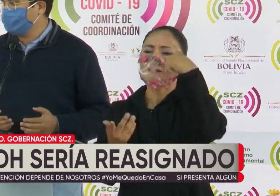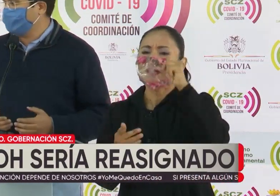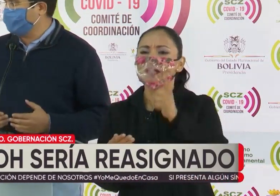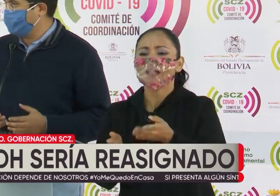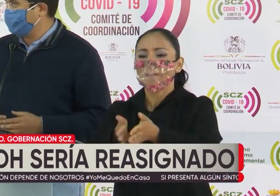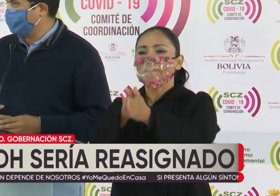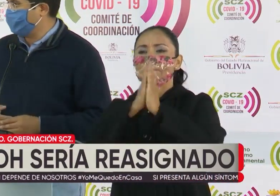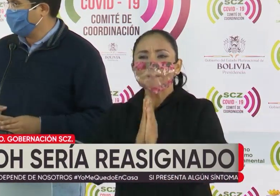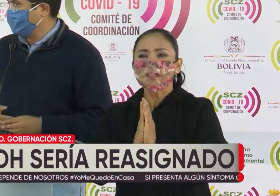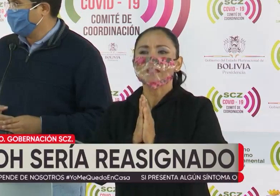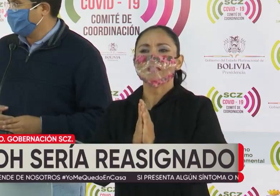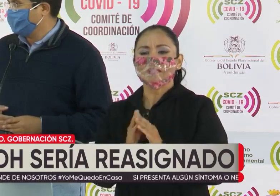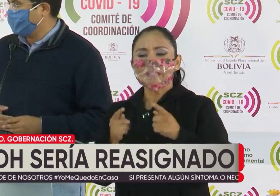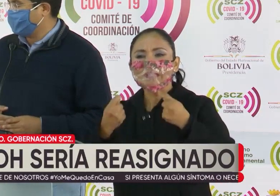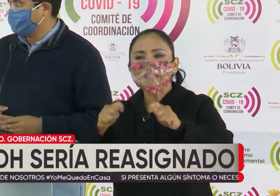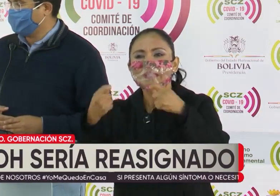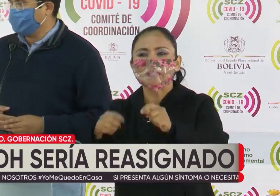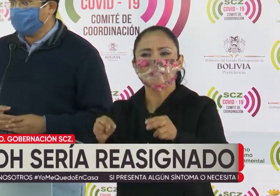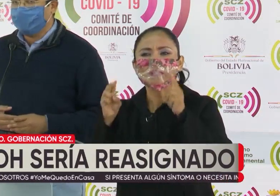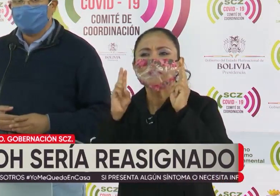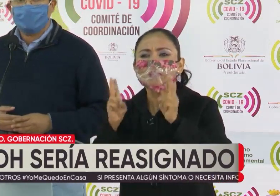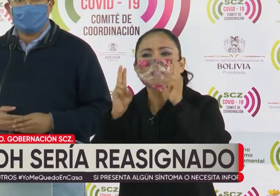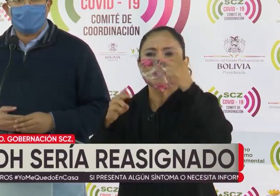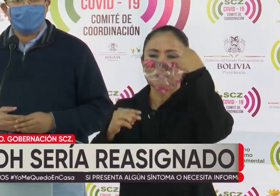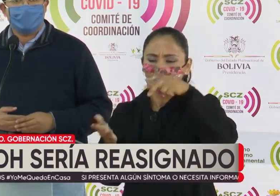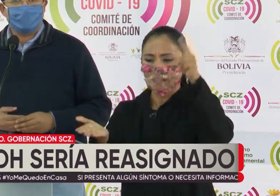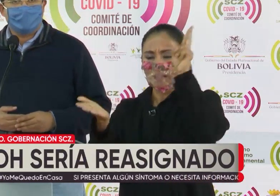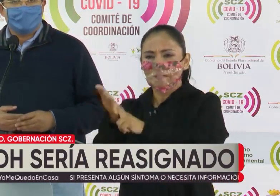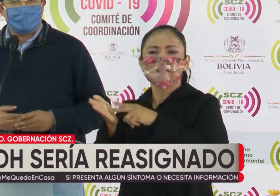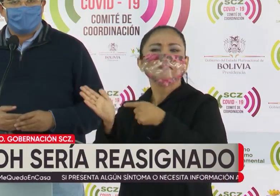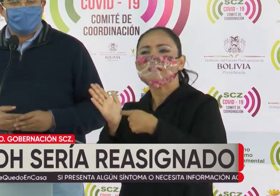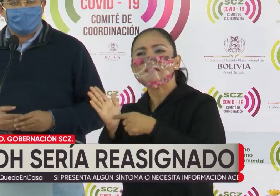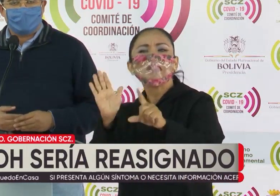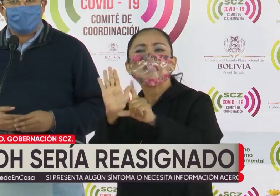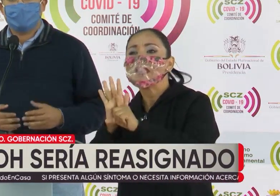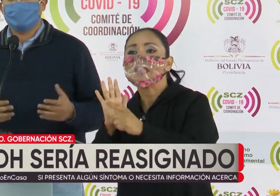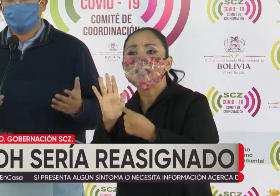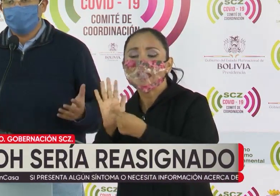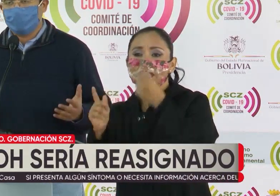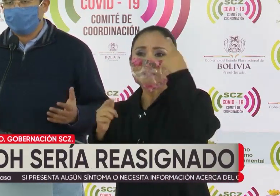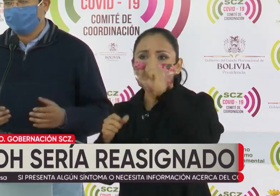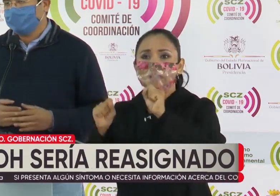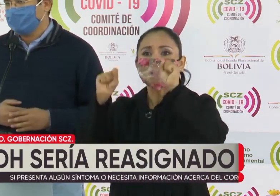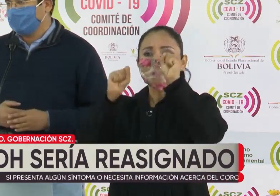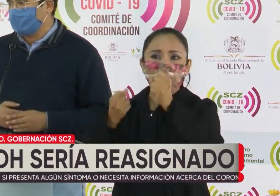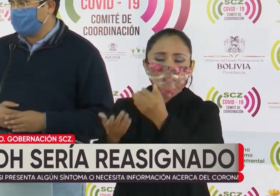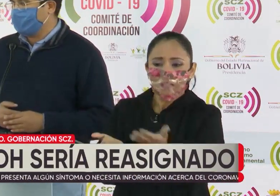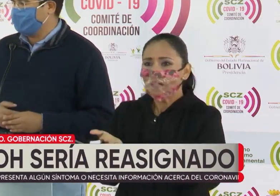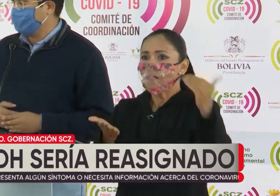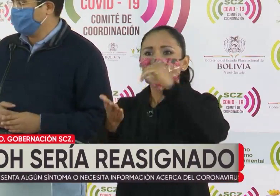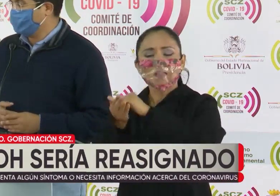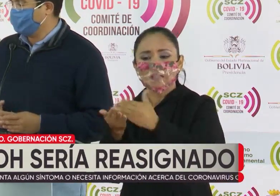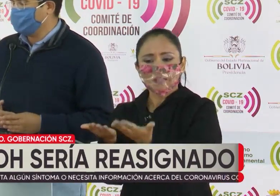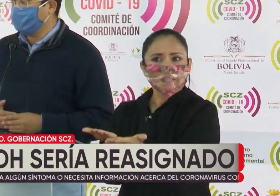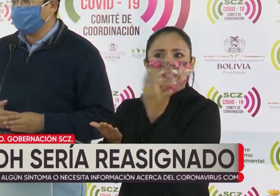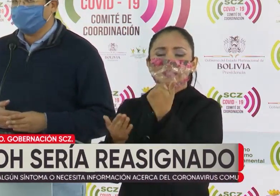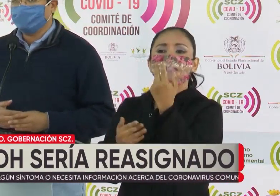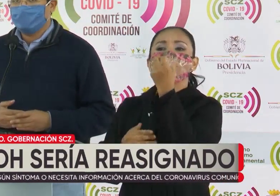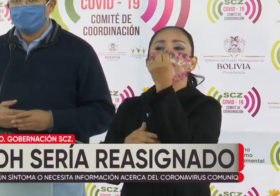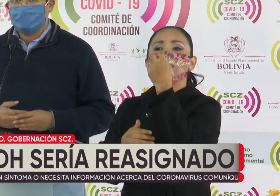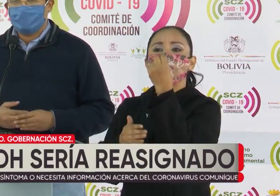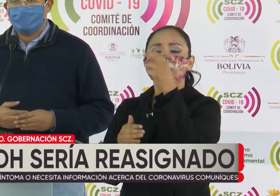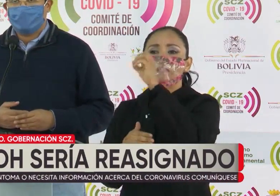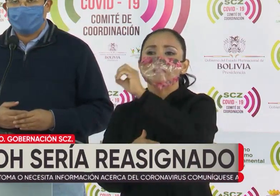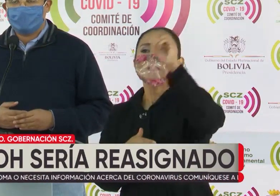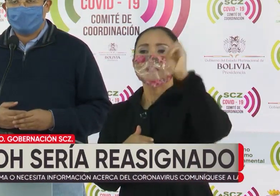trámite urgente para que se apruebe la ley que restituye el 12%